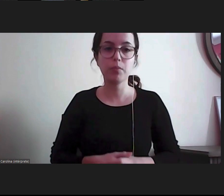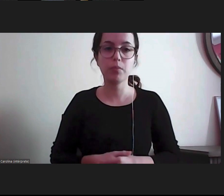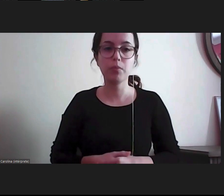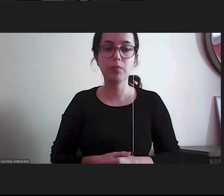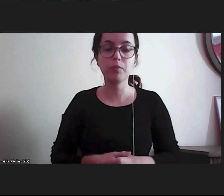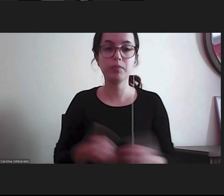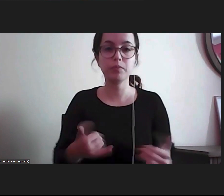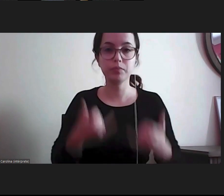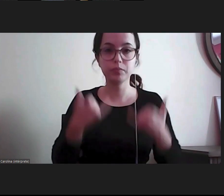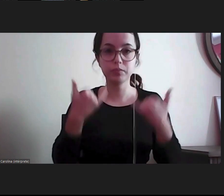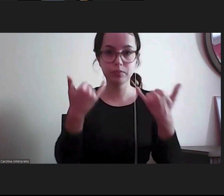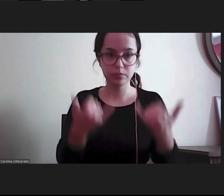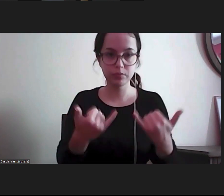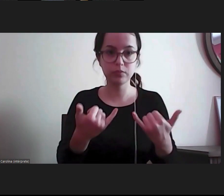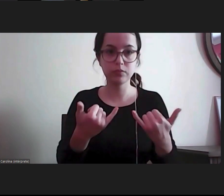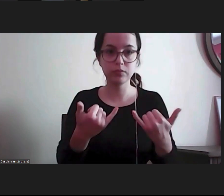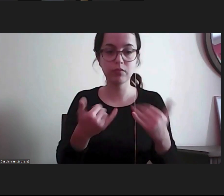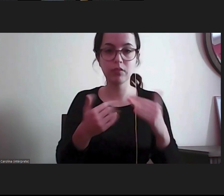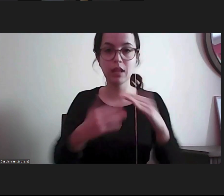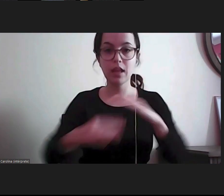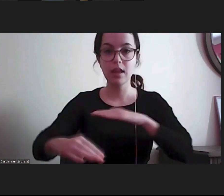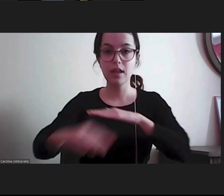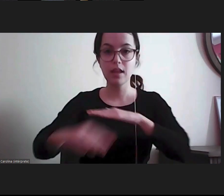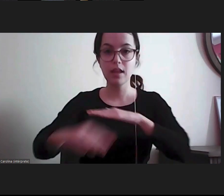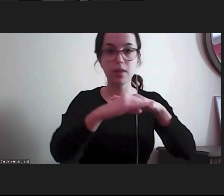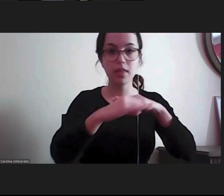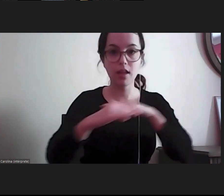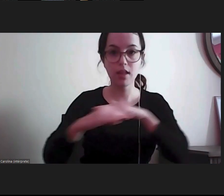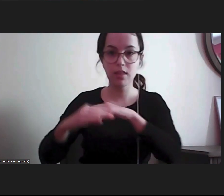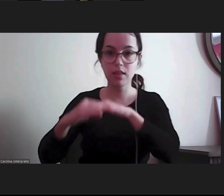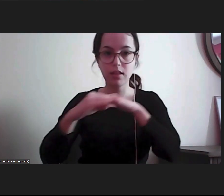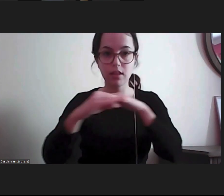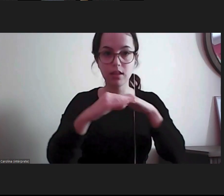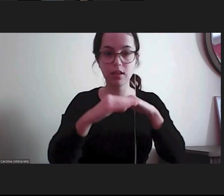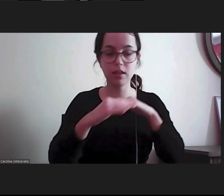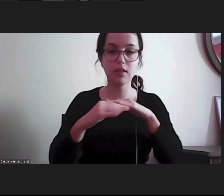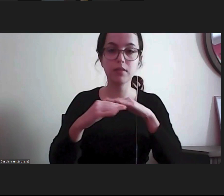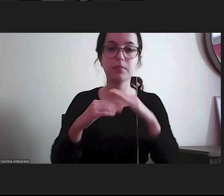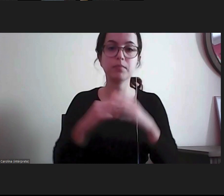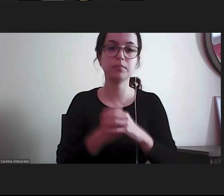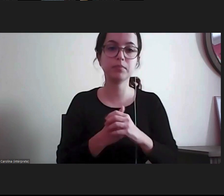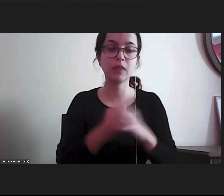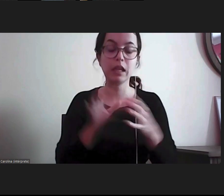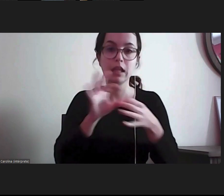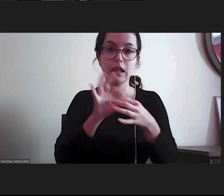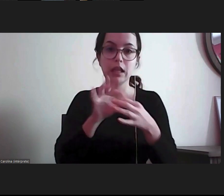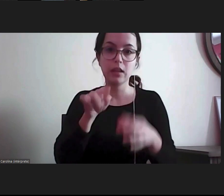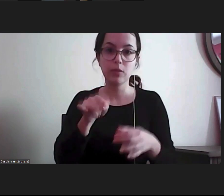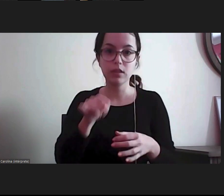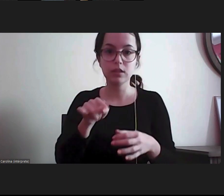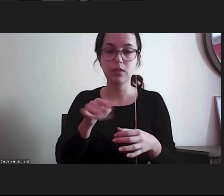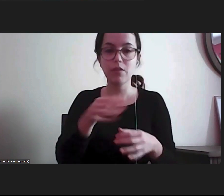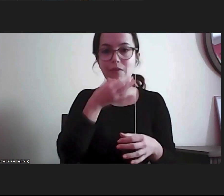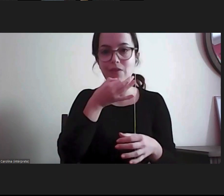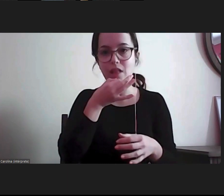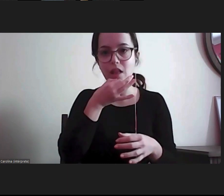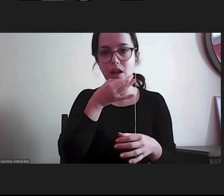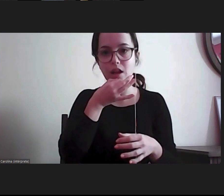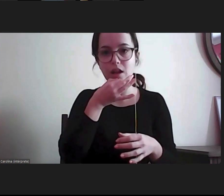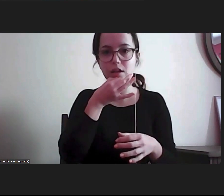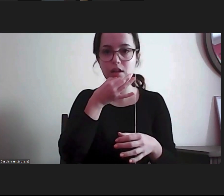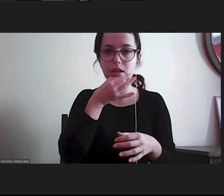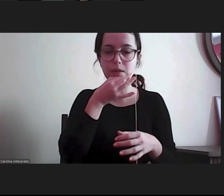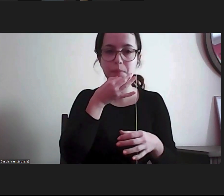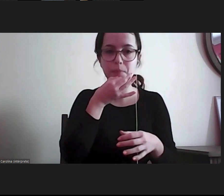Depois, a nota da equidade. E aqui, esta nota da equidade, falaria dela em alguma,